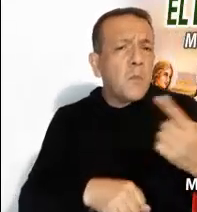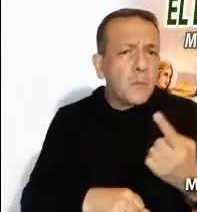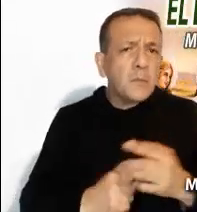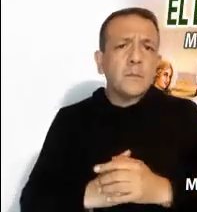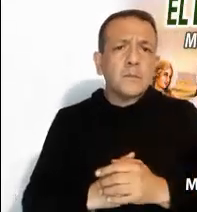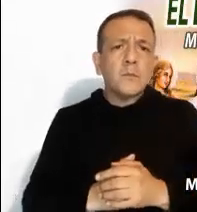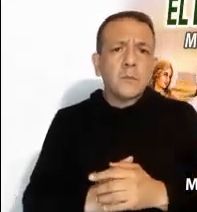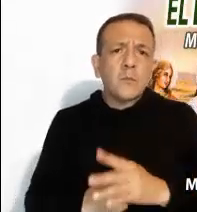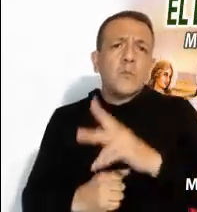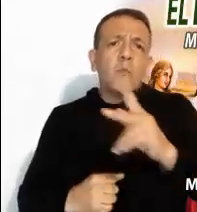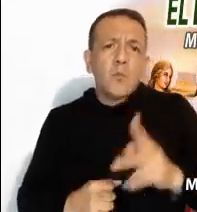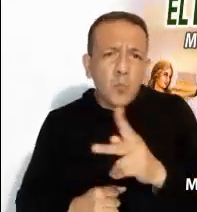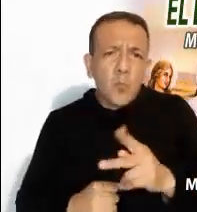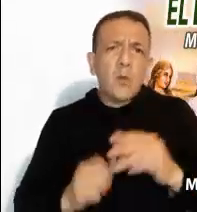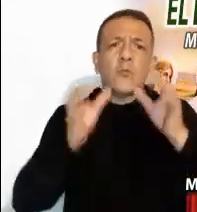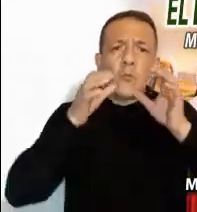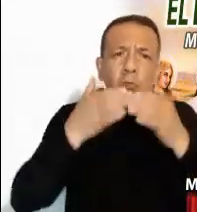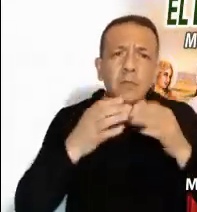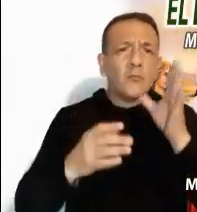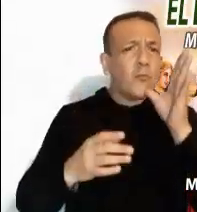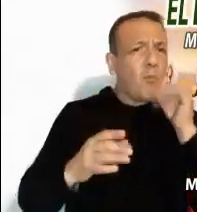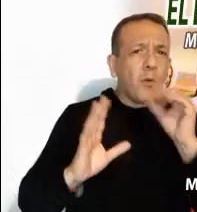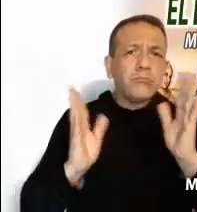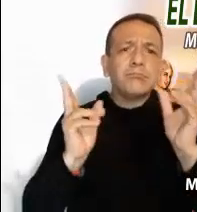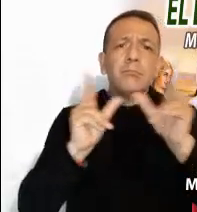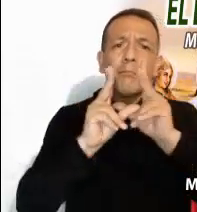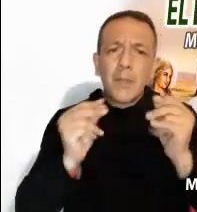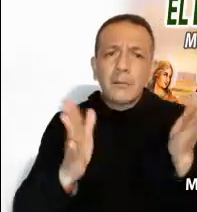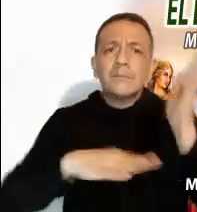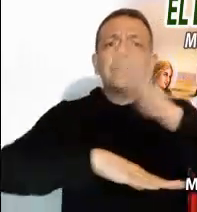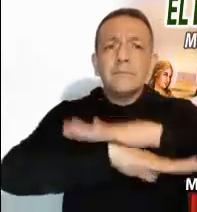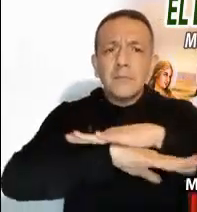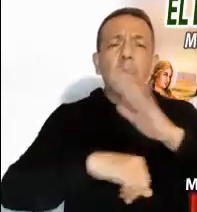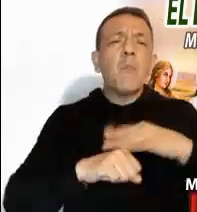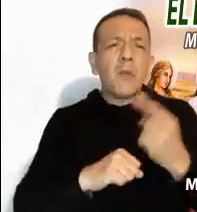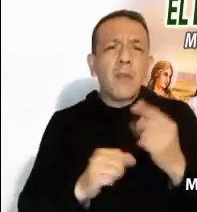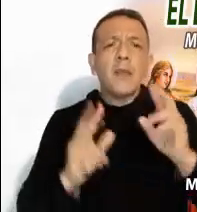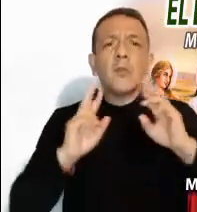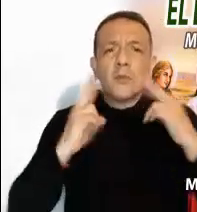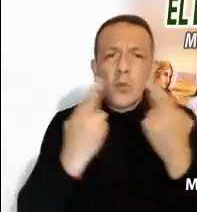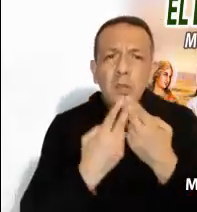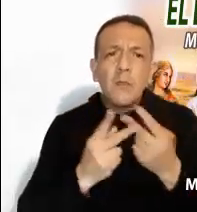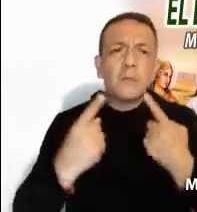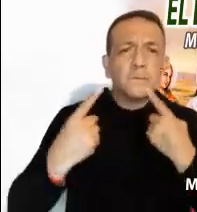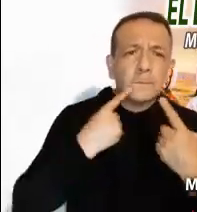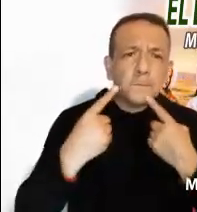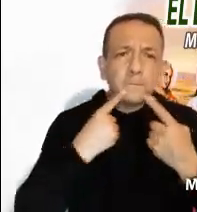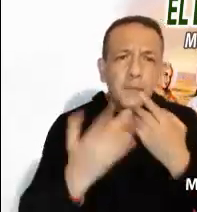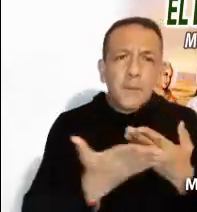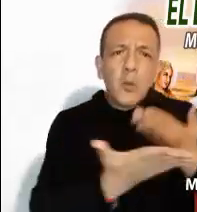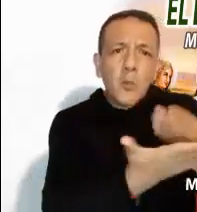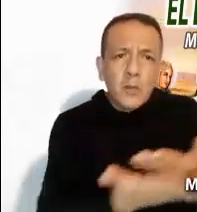comunidades que parecen irreconciliables? ¿Por qué por encima de las reflexiones y de las propuestas